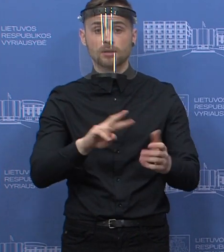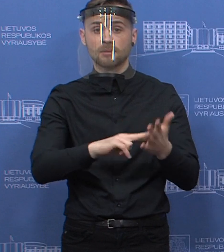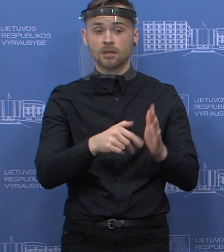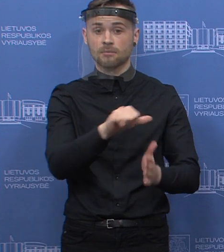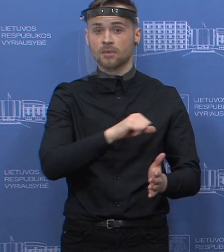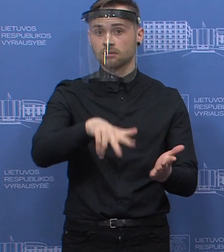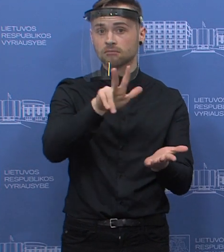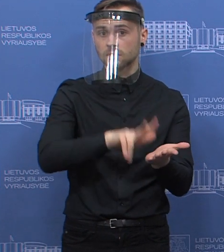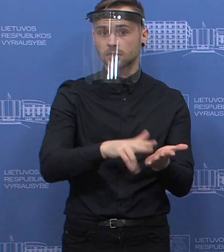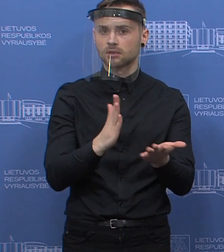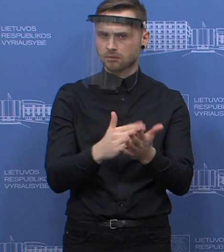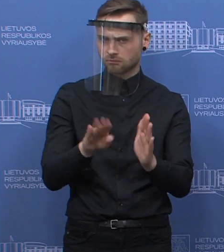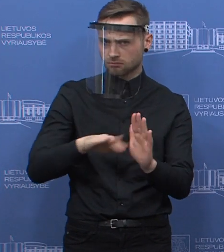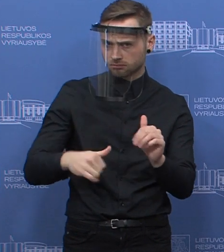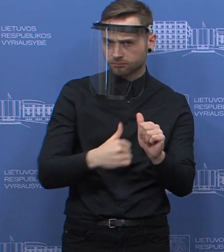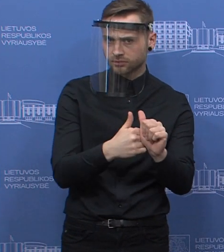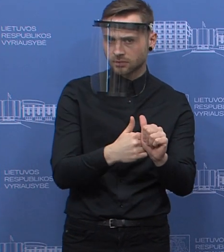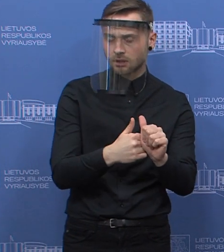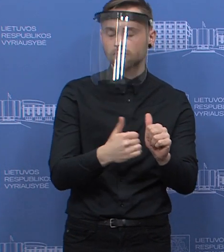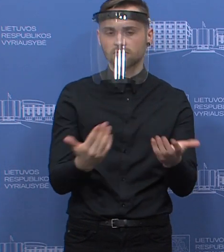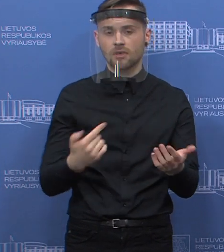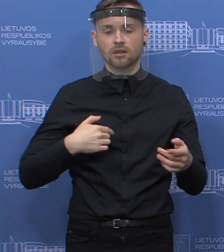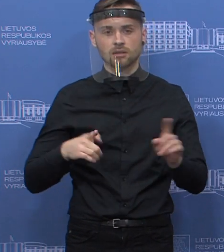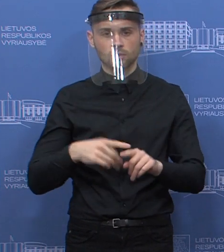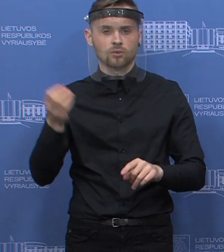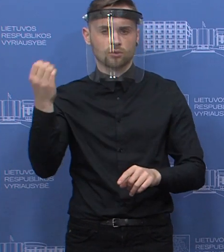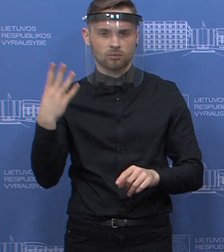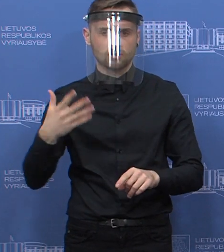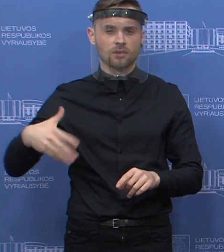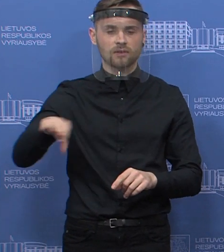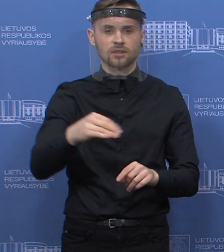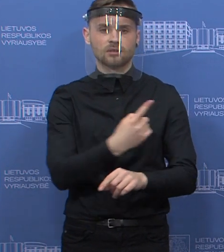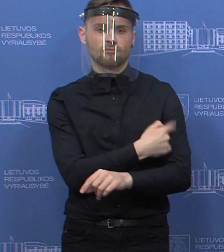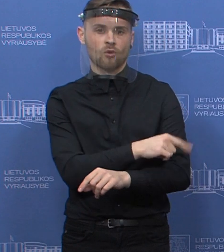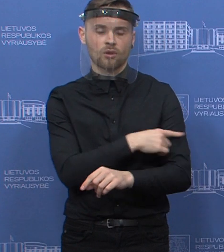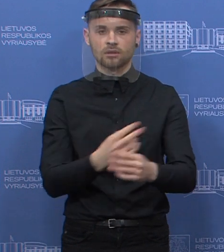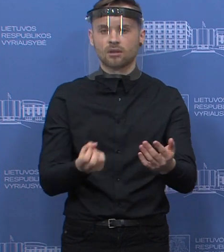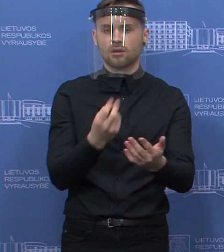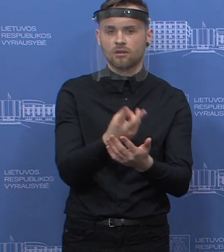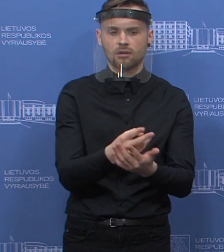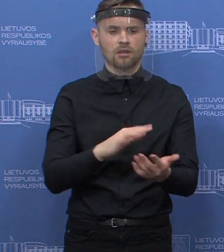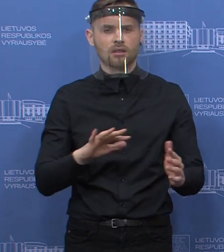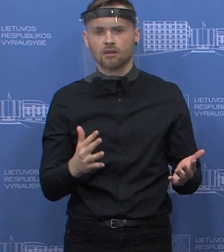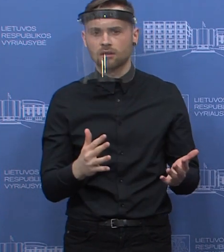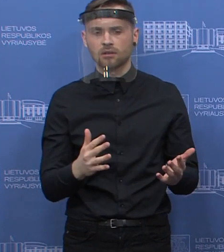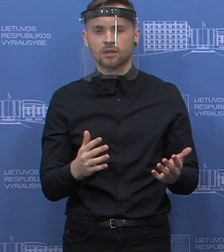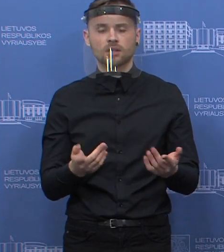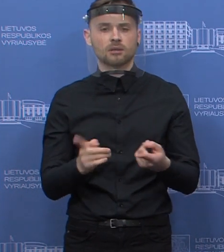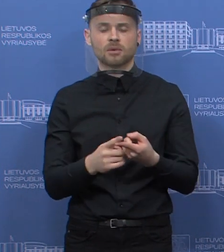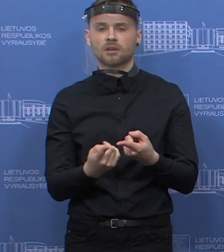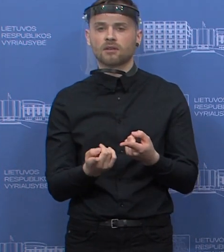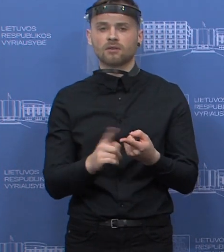patvirtino, yra laikomasi. Ir aš net nebejoju, kad visos veikatos priežiūros įstaigos nepriklausomai nuo jų pavaldumo